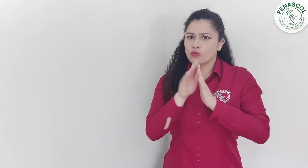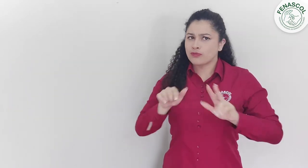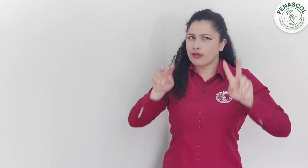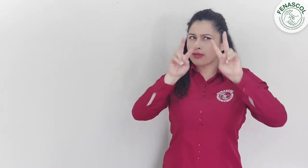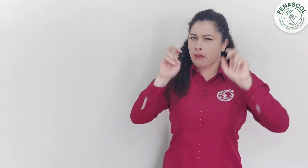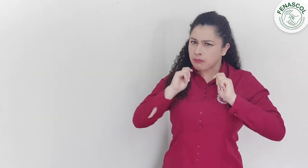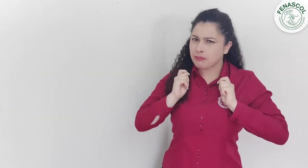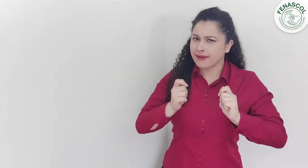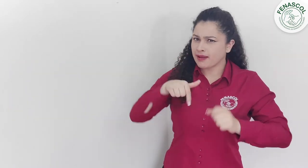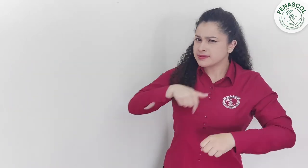llamado